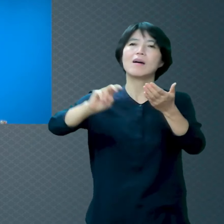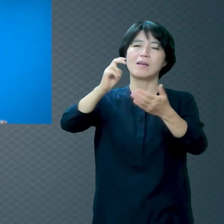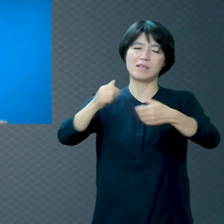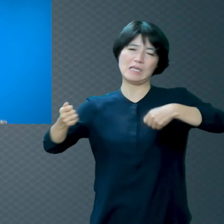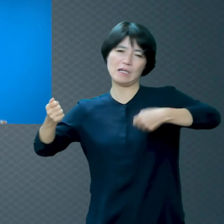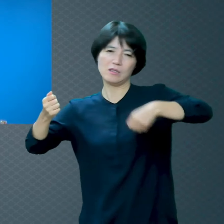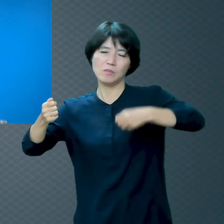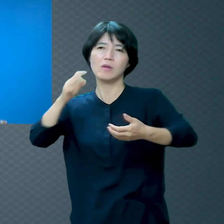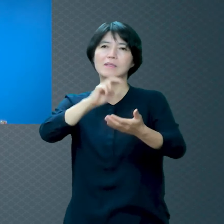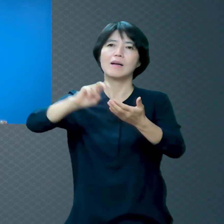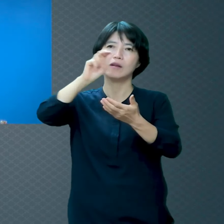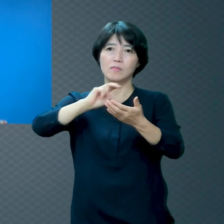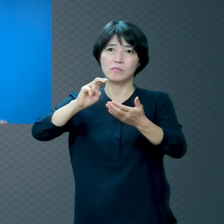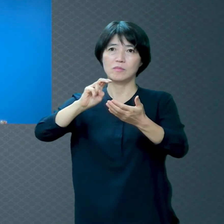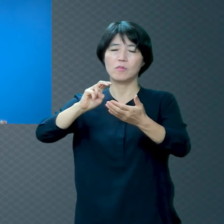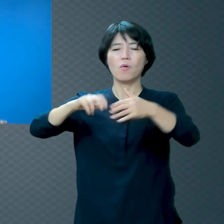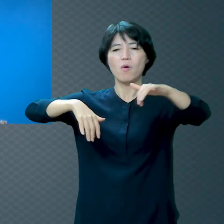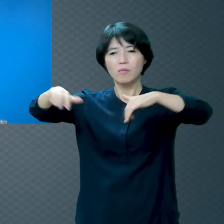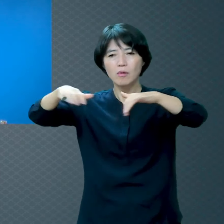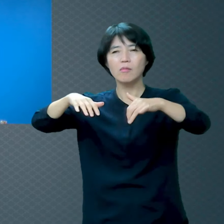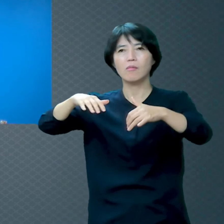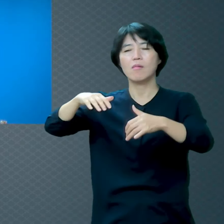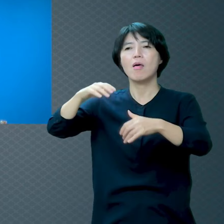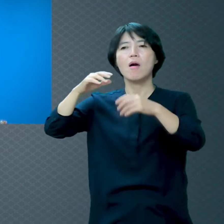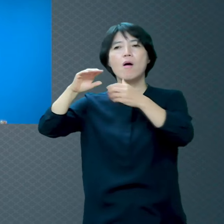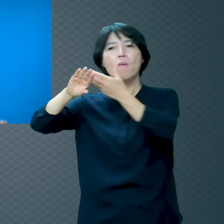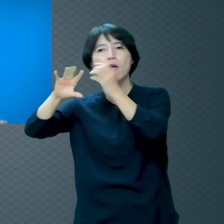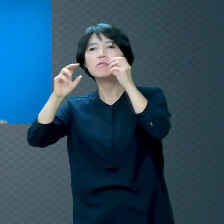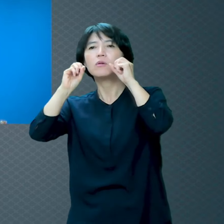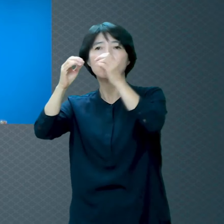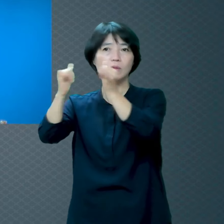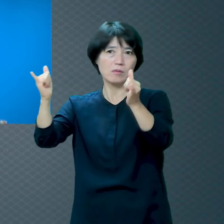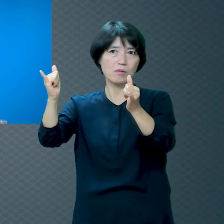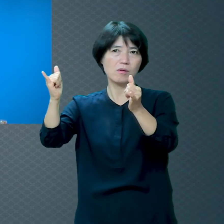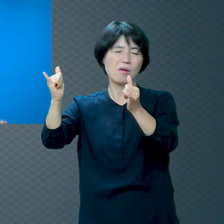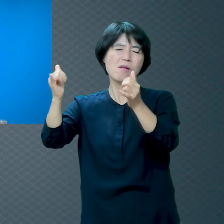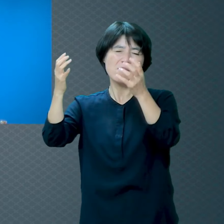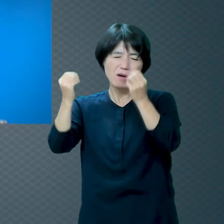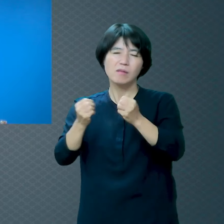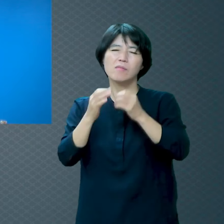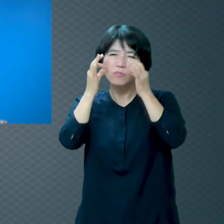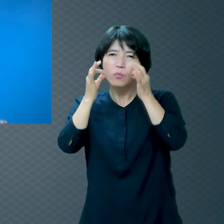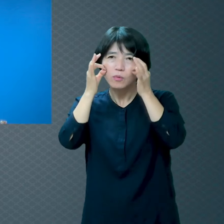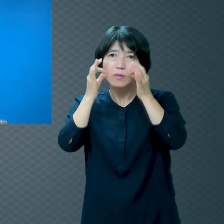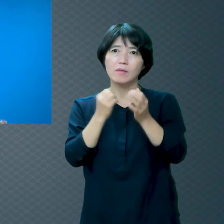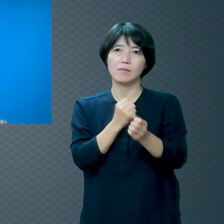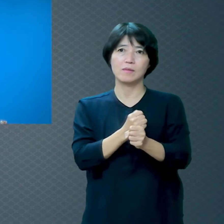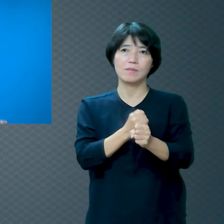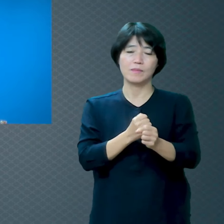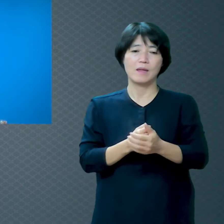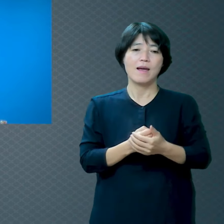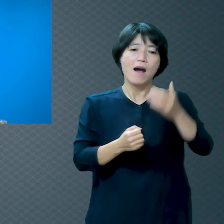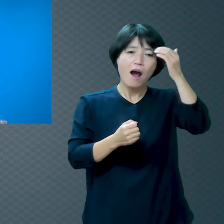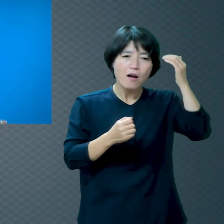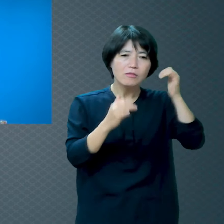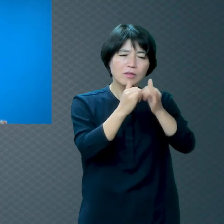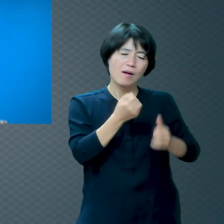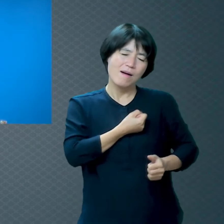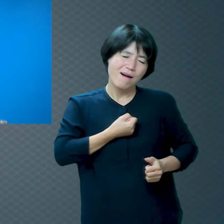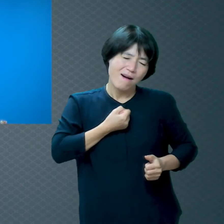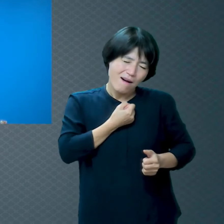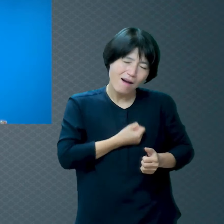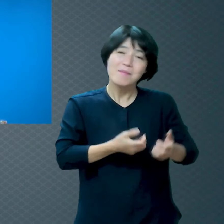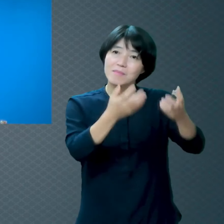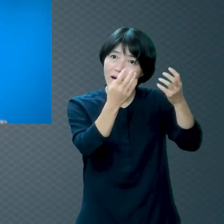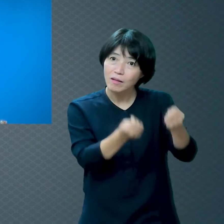맨 한이에요 한 500년씩이나 한이 쌓여서 한 많은 이 세상 그런데